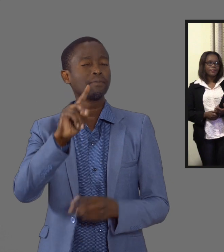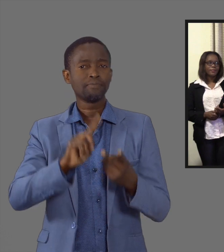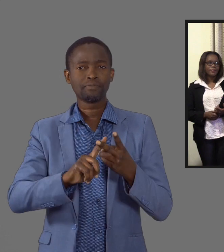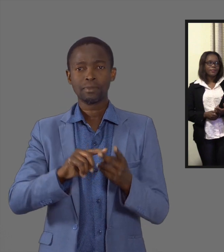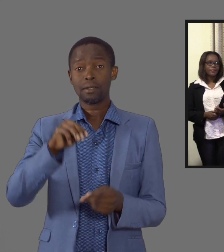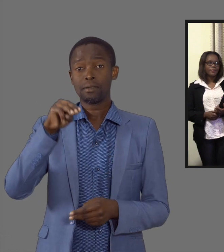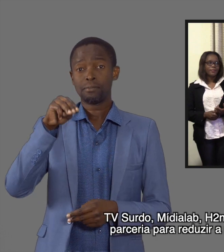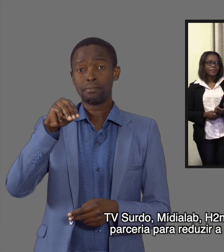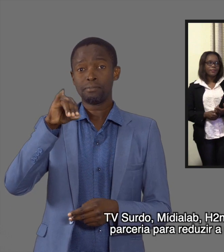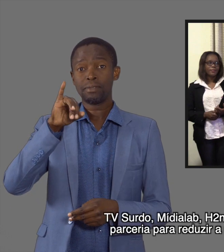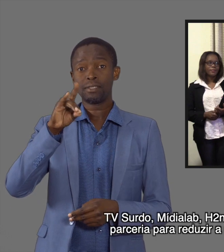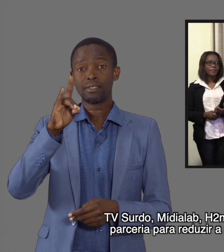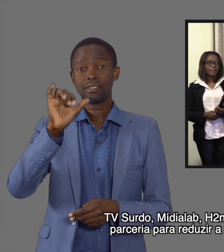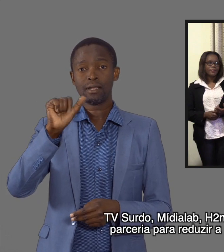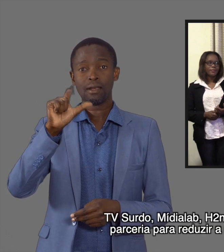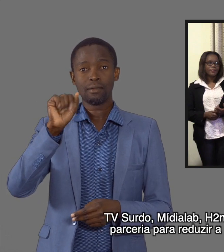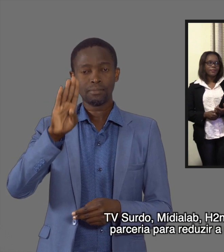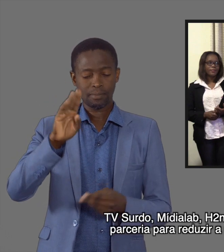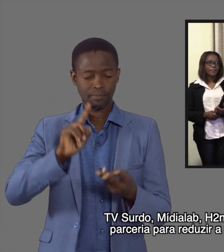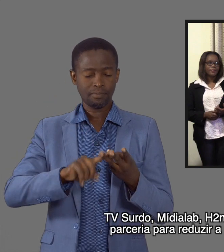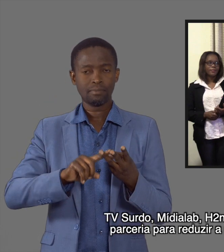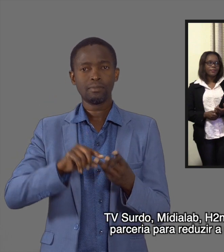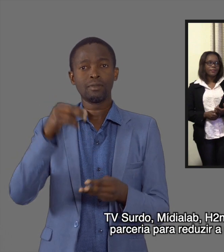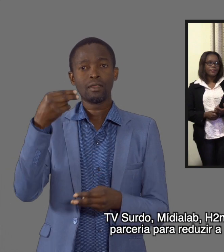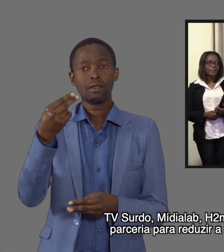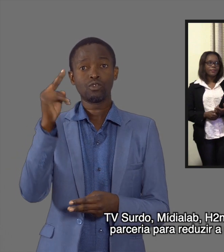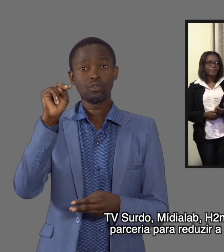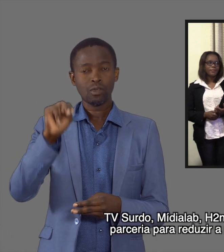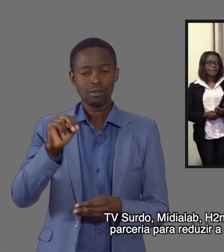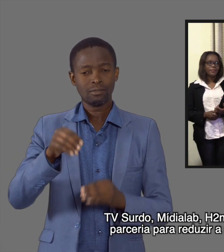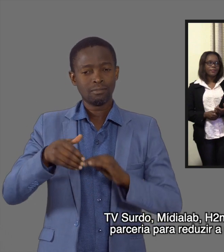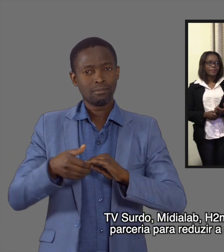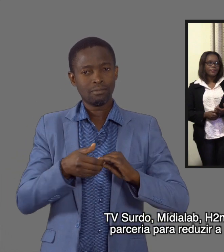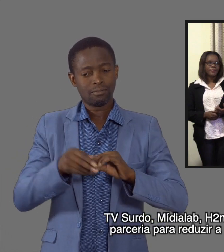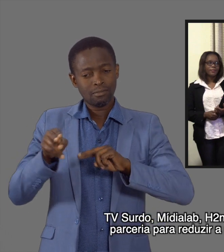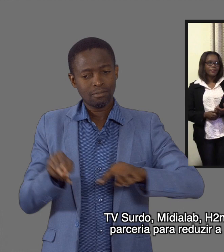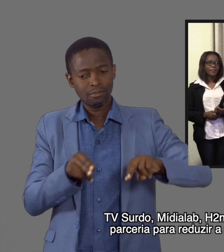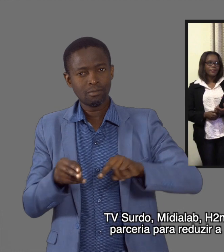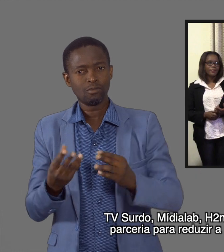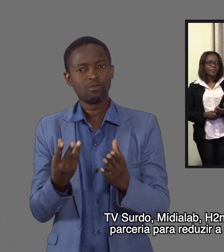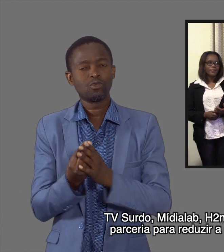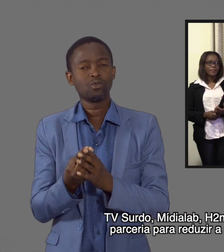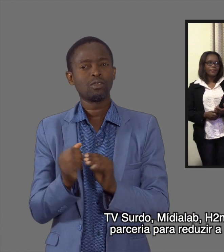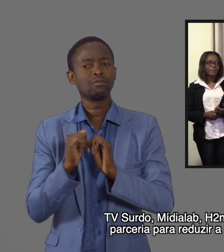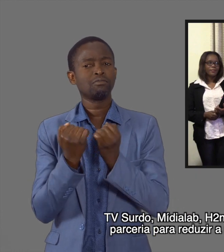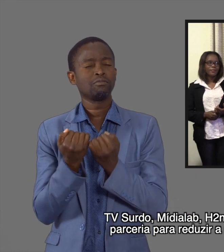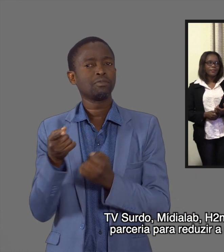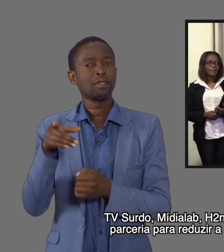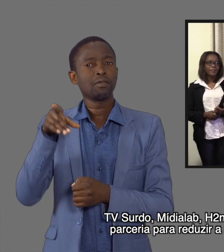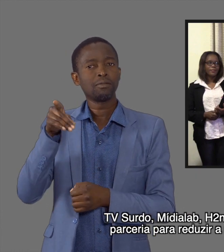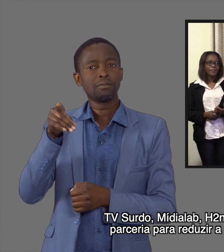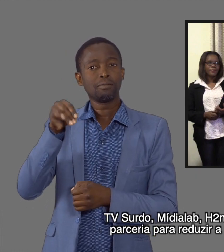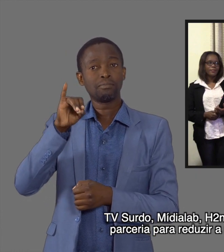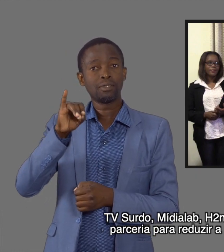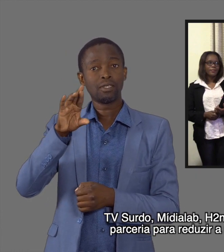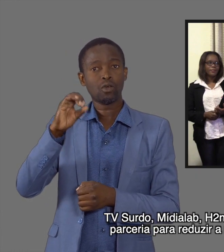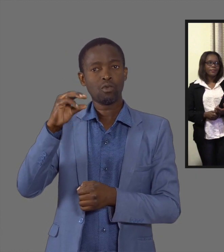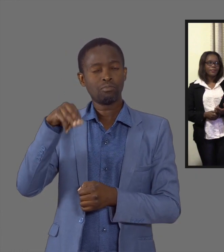TV Surdo, Media Lab, H2N e Pircom firmam parceria para reduzir a malária no país.